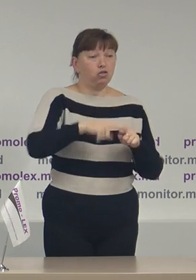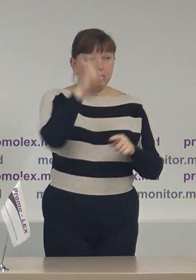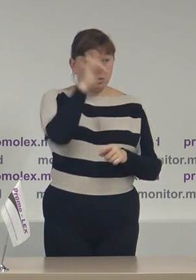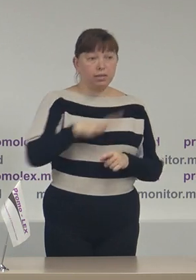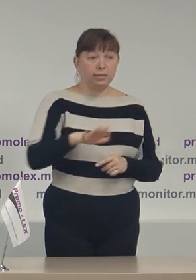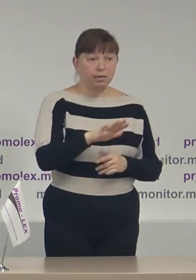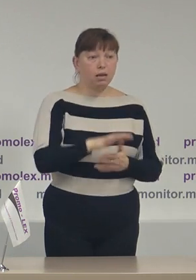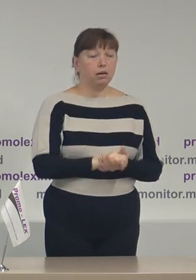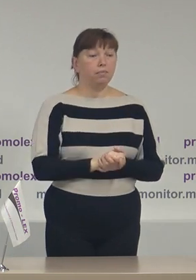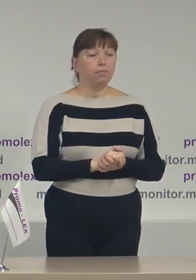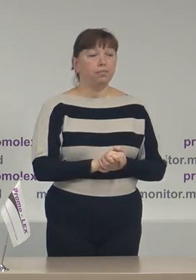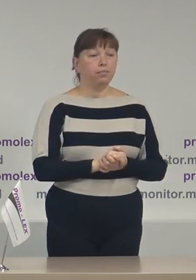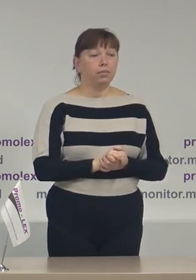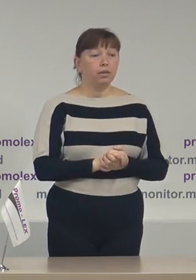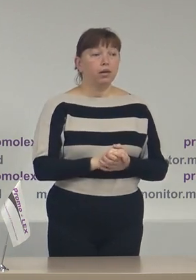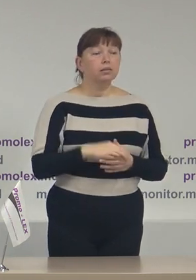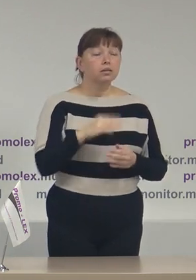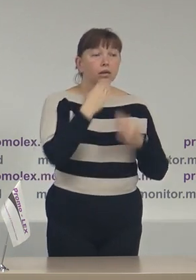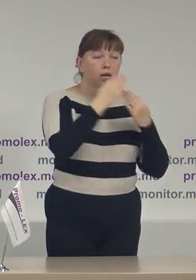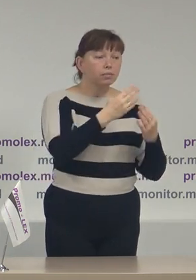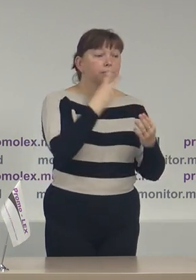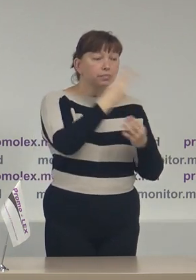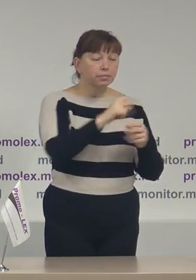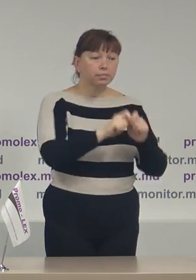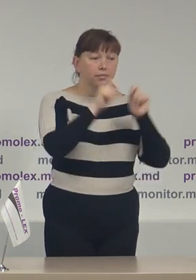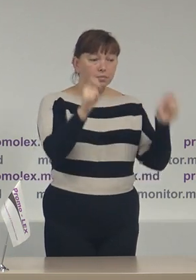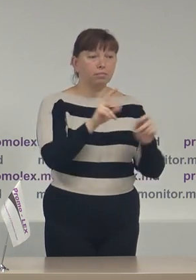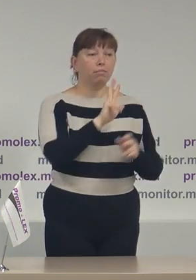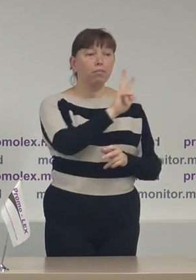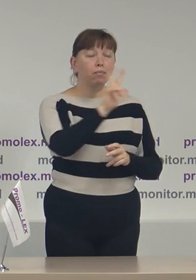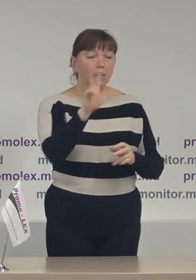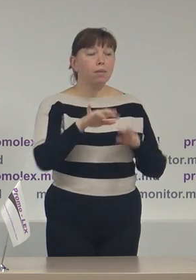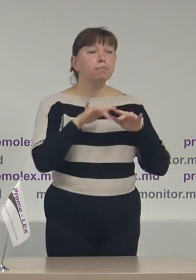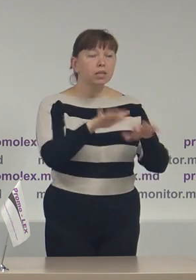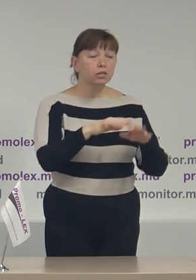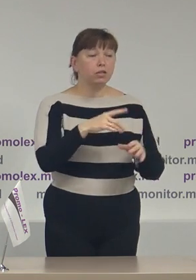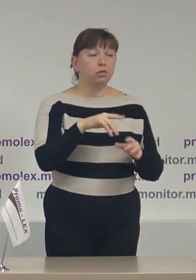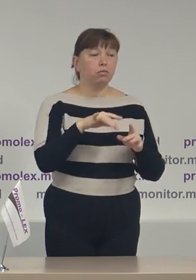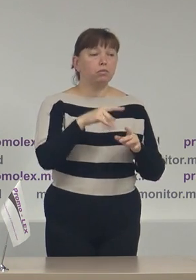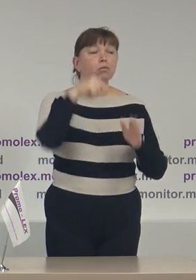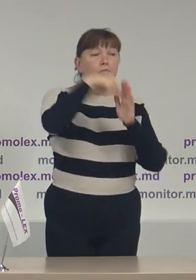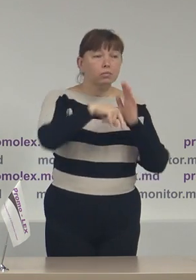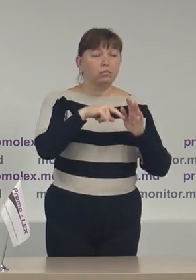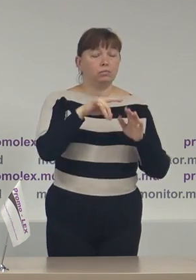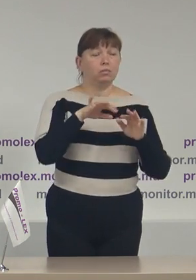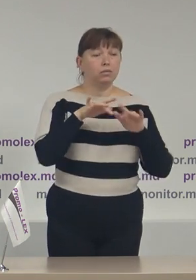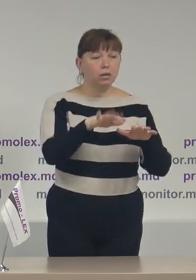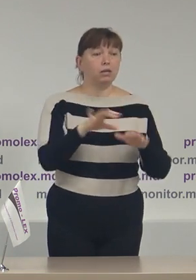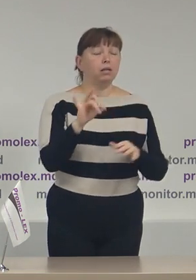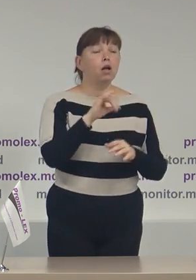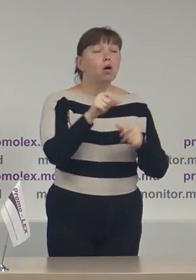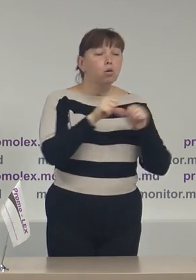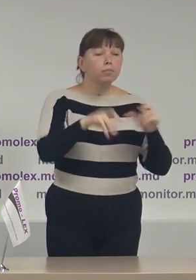să consulte pagina Ministerului Afacelor Externe și Integrării Europene, Comisii